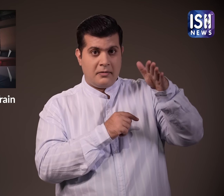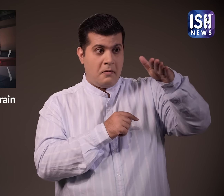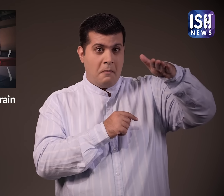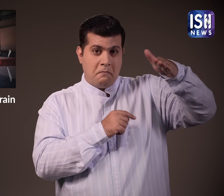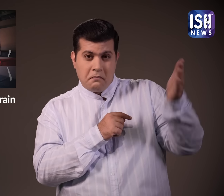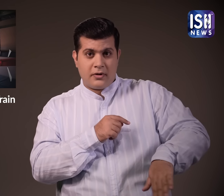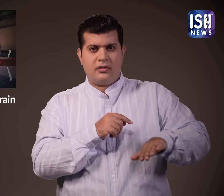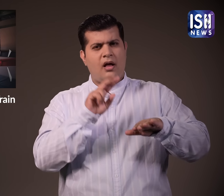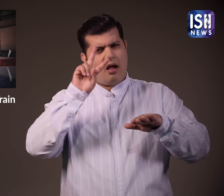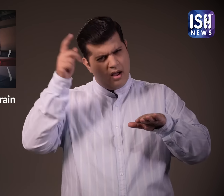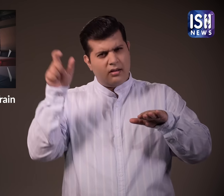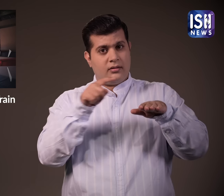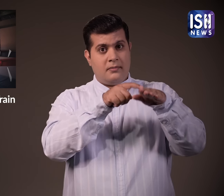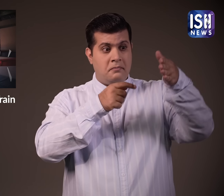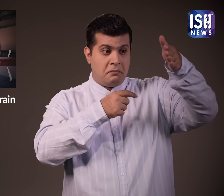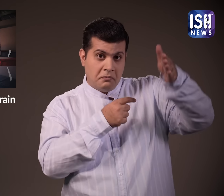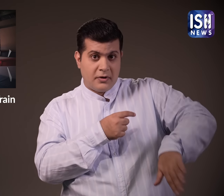और खान को लकवा मार गया